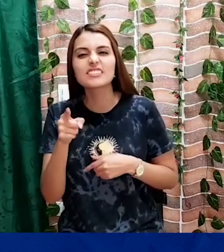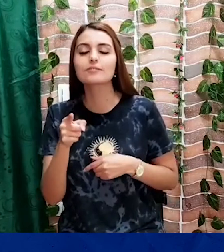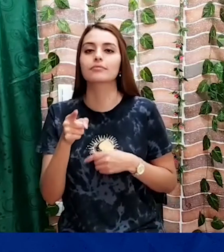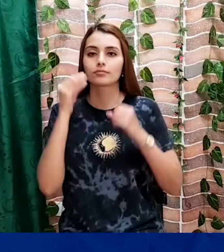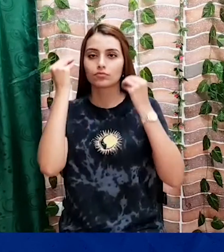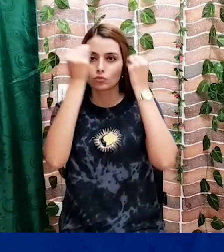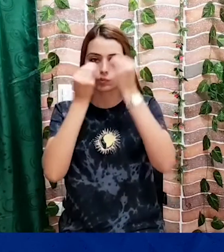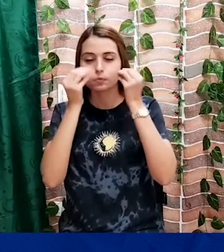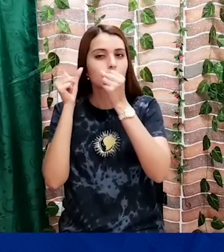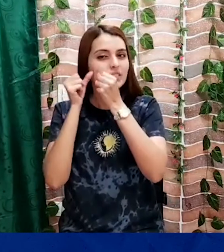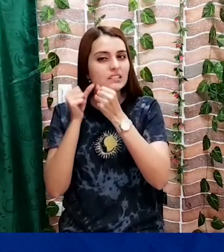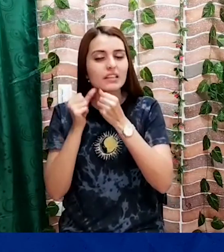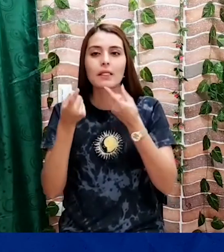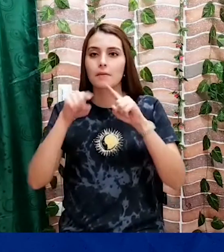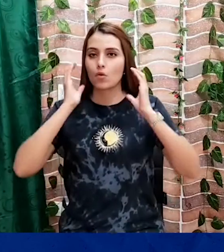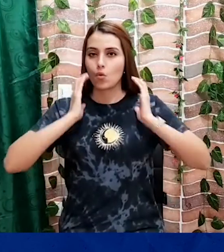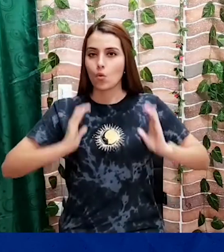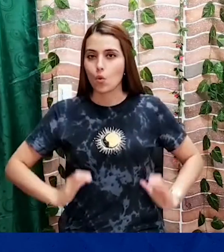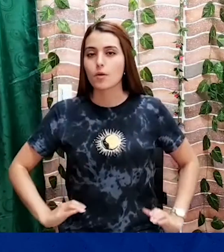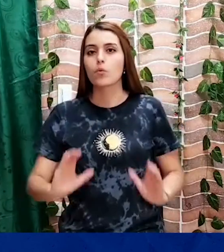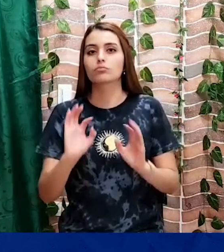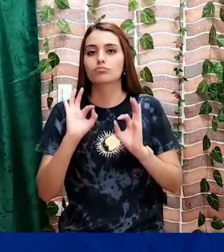limpieza facial, también al cuidado corporal, cuidado de la piel.